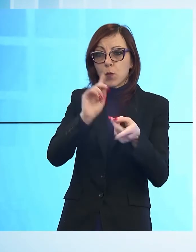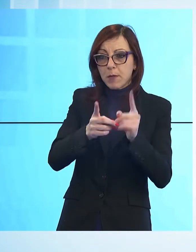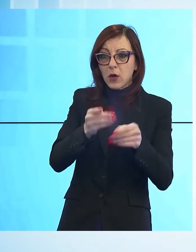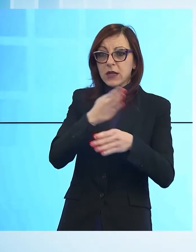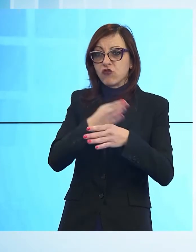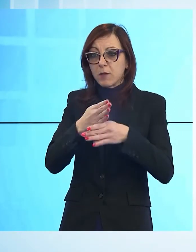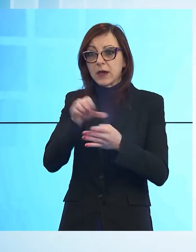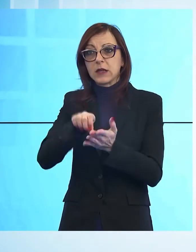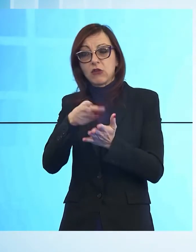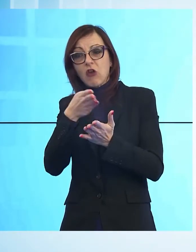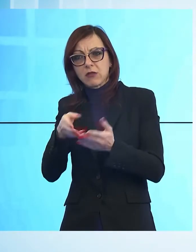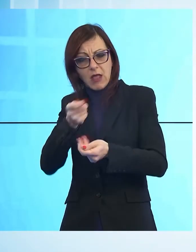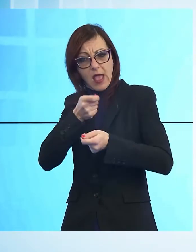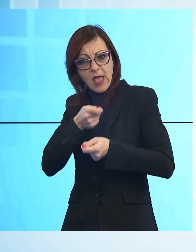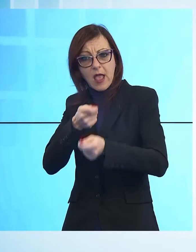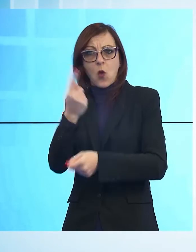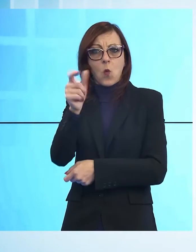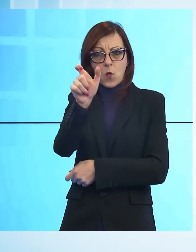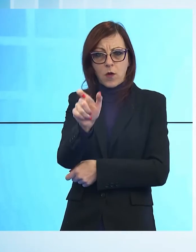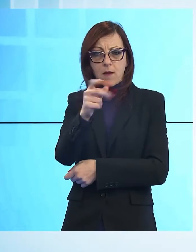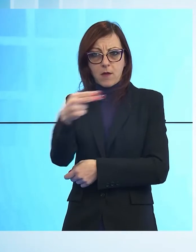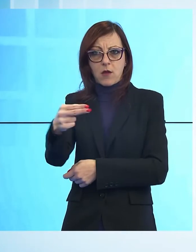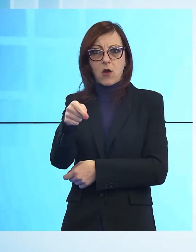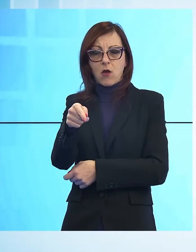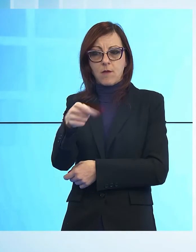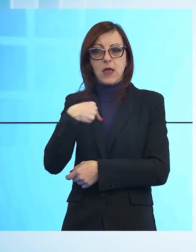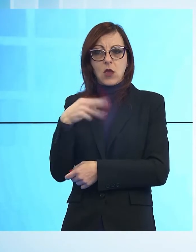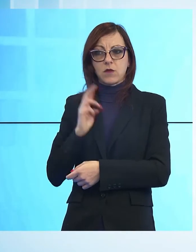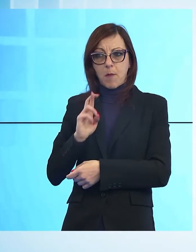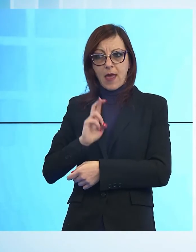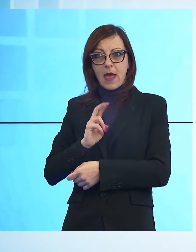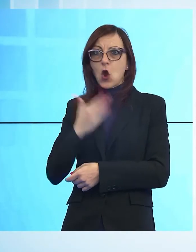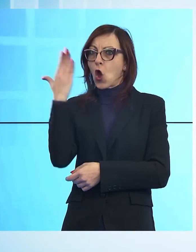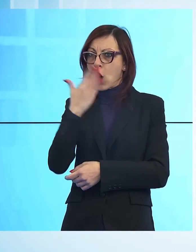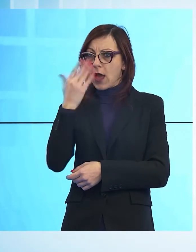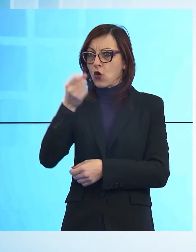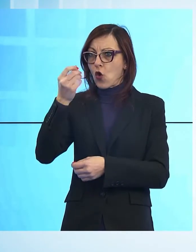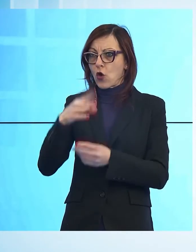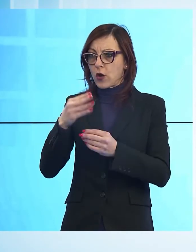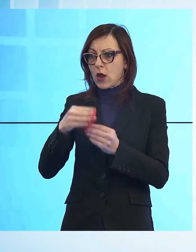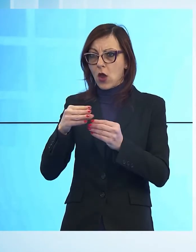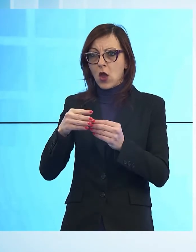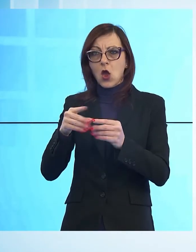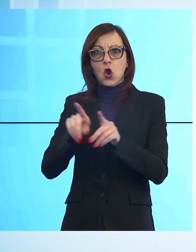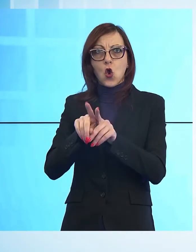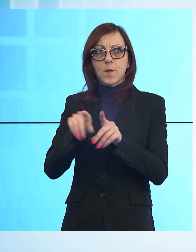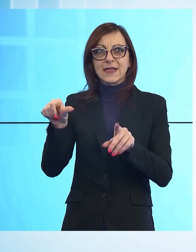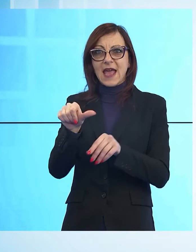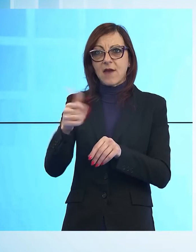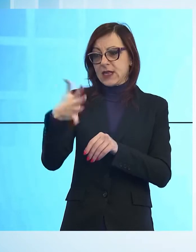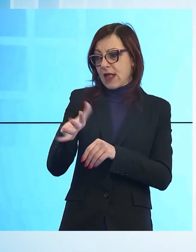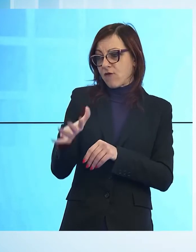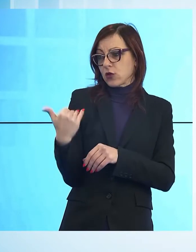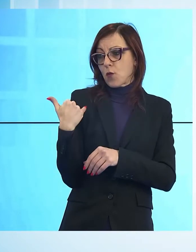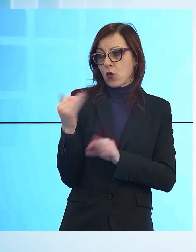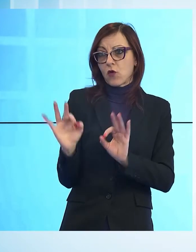del centro-destra. Io spero che non facciano l'errore che hanno commesso a Seravezza perché altrimenti poi